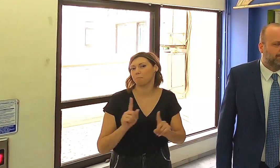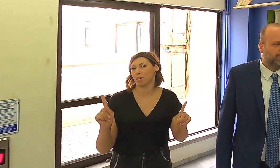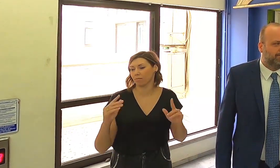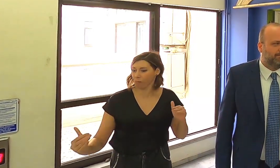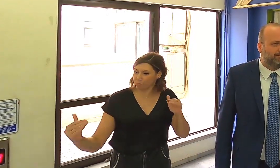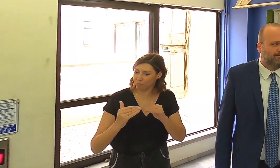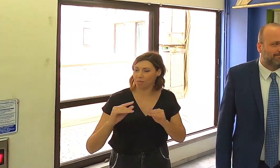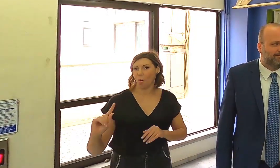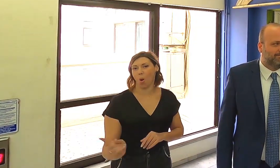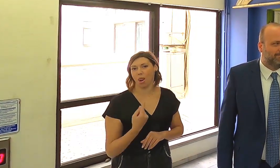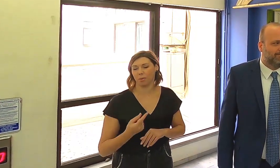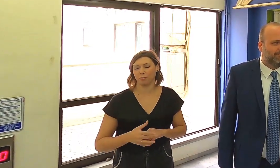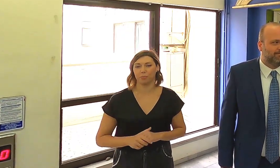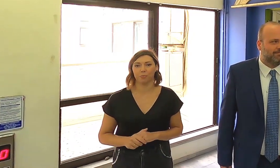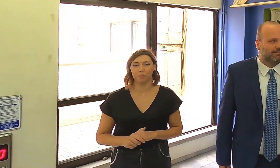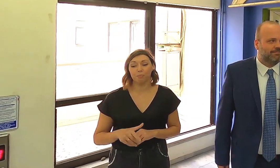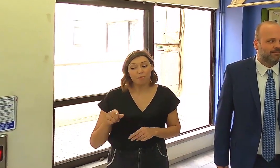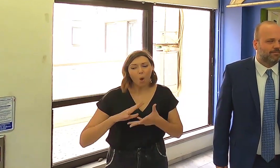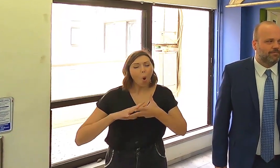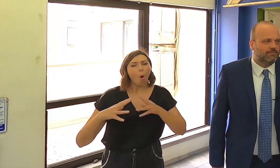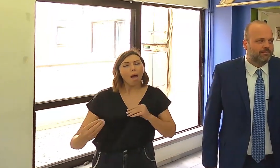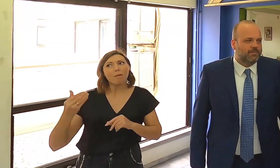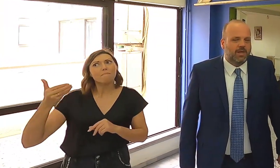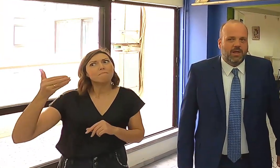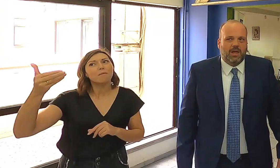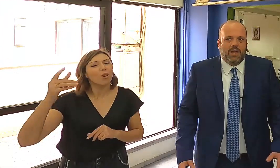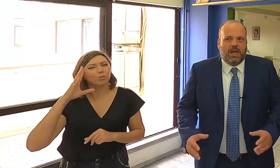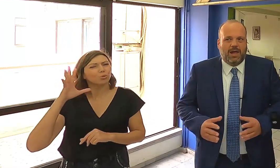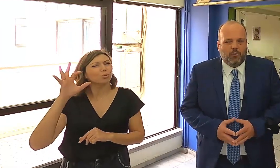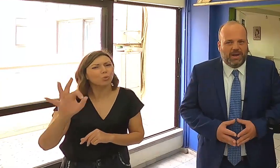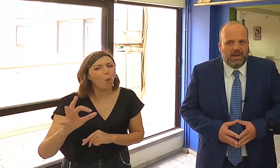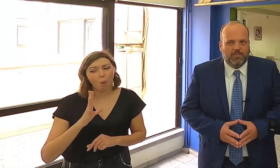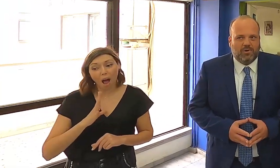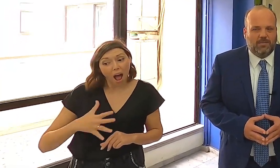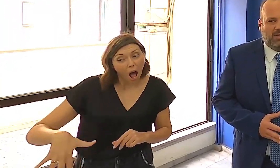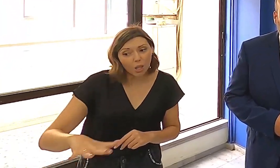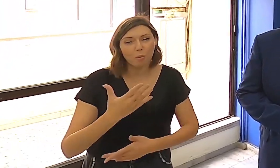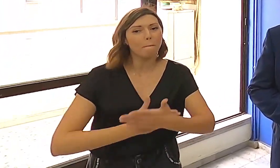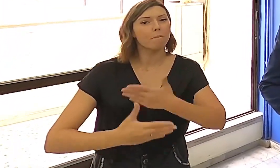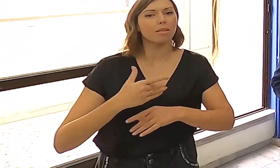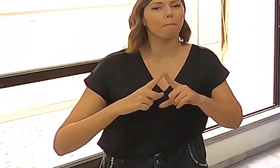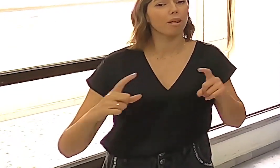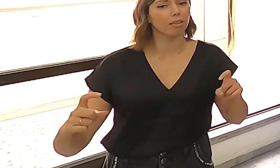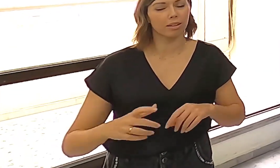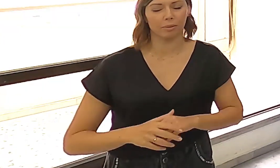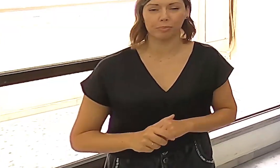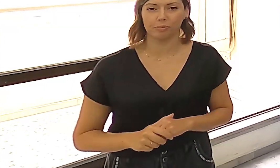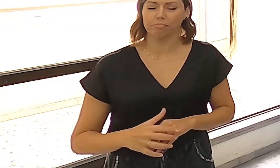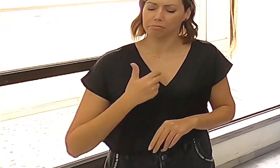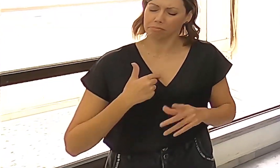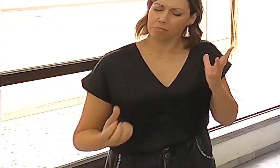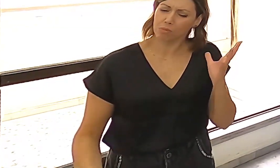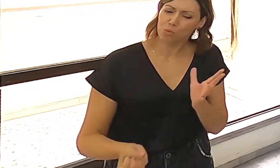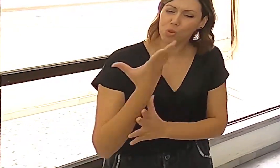Επόμενη στόχη, δράσεις και ενέργειες του ΟΑΕΔ για τα ανάπηρα άτομα. Έχουμε νέα προγράμματα που σχεδιάζουμε, έχουμε νέες